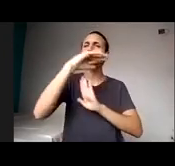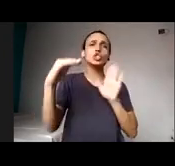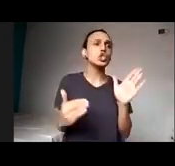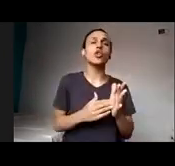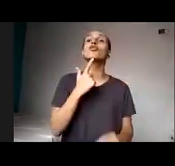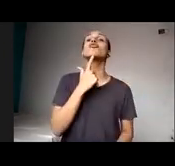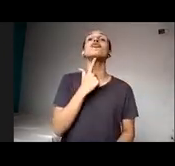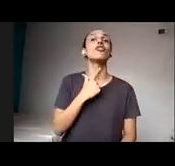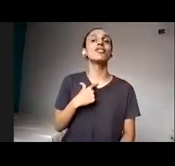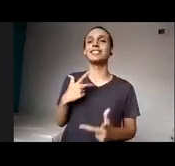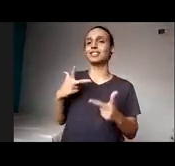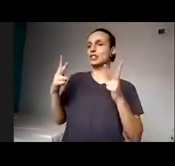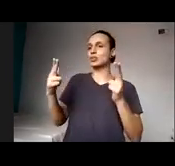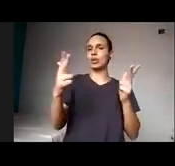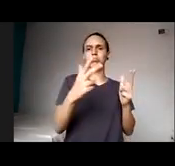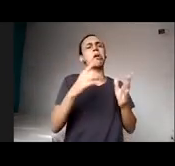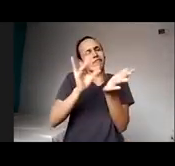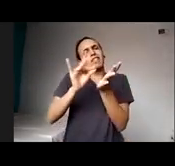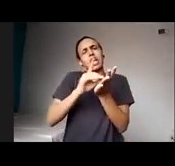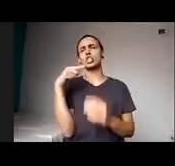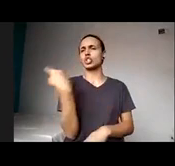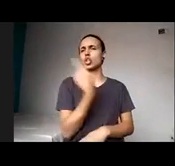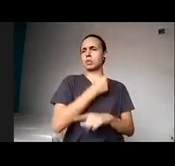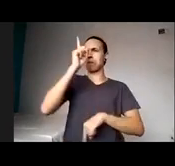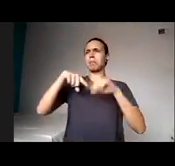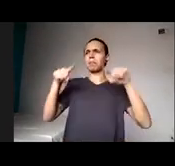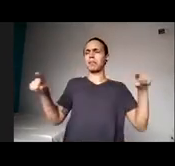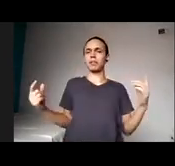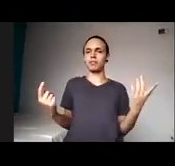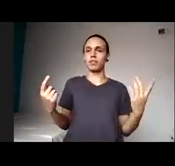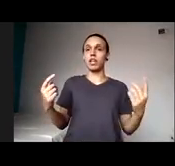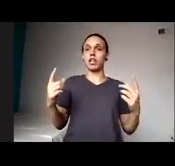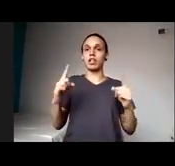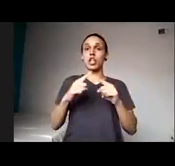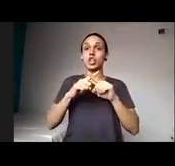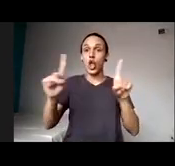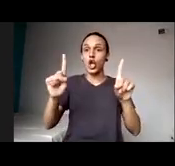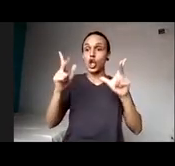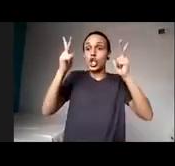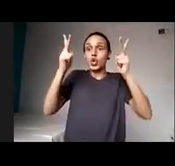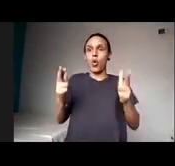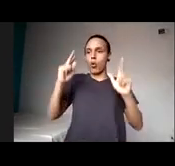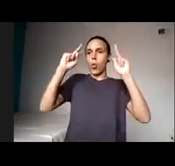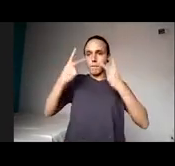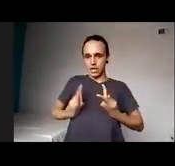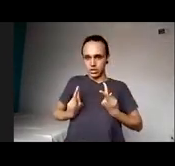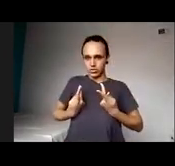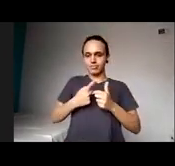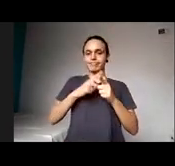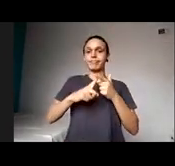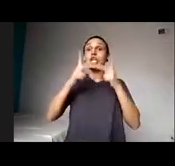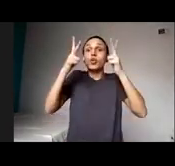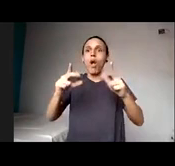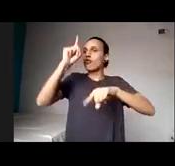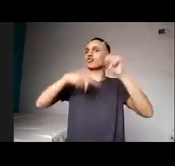e somos diferentes. Eu gosto daquela frase. Somos iguais em nossa humanidade, em nossa diversidade. Mas eu sei